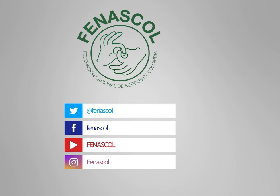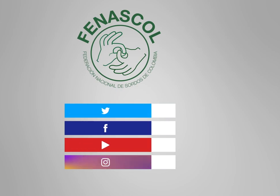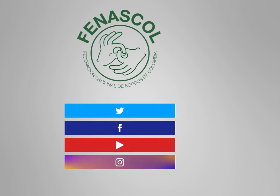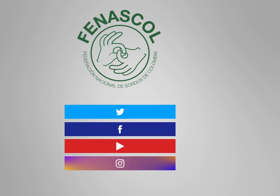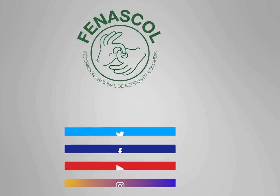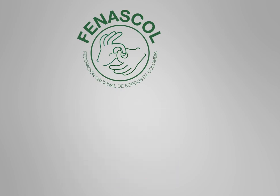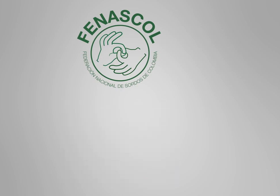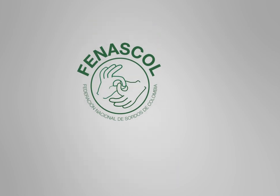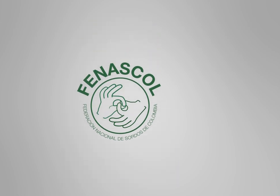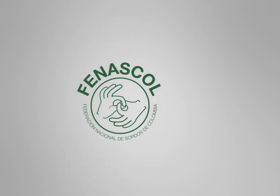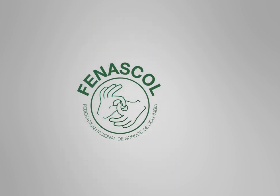Gracias ver el video.